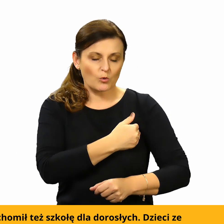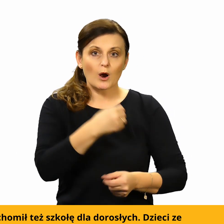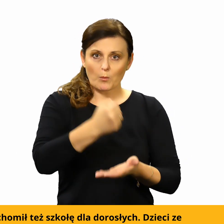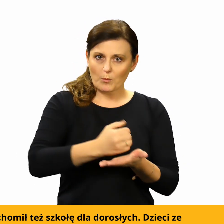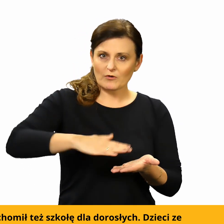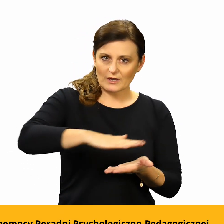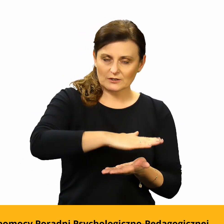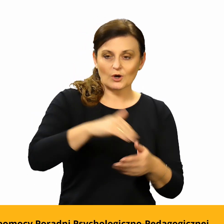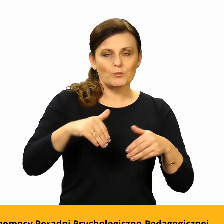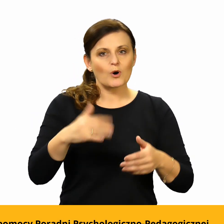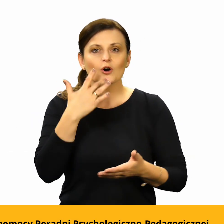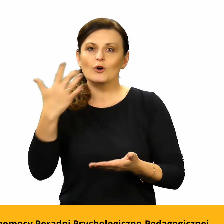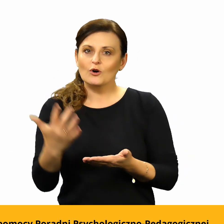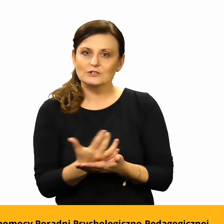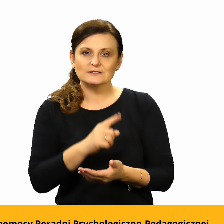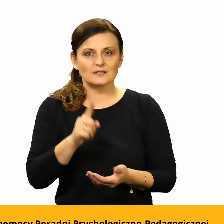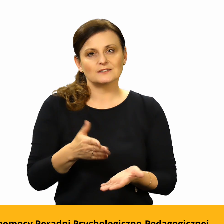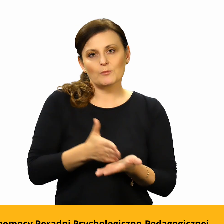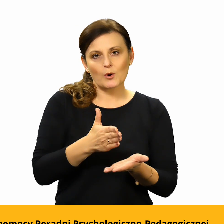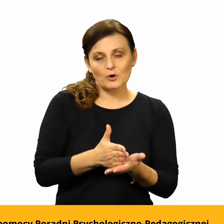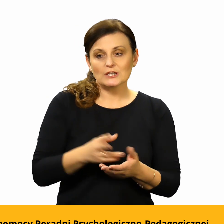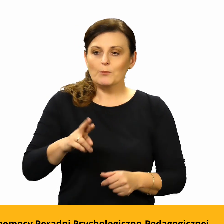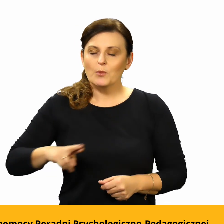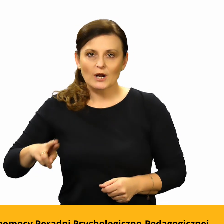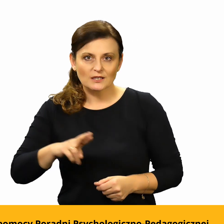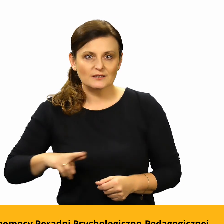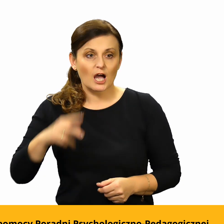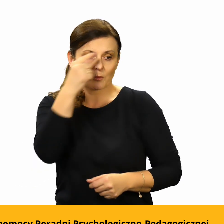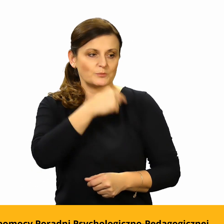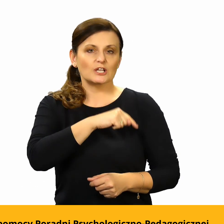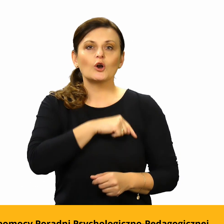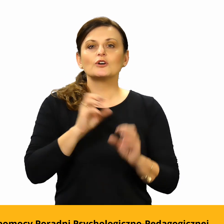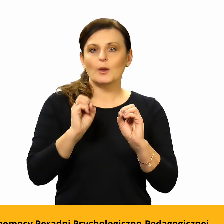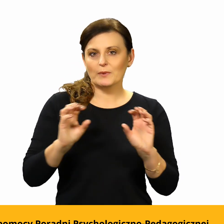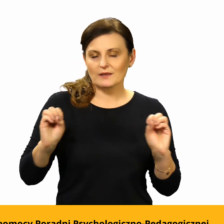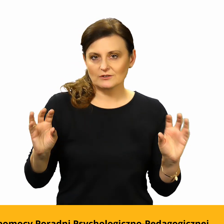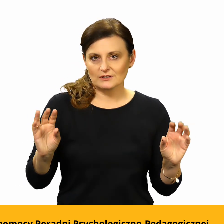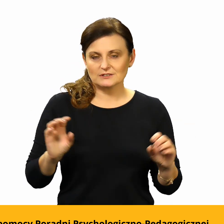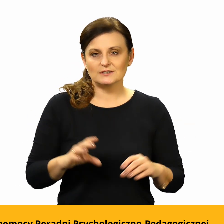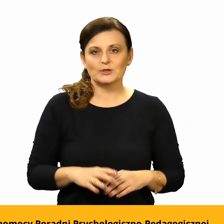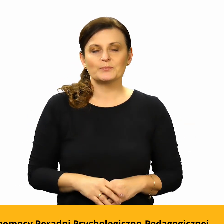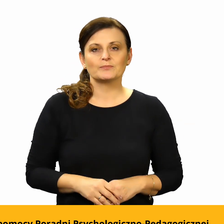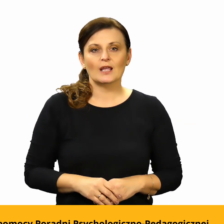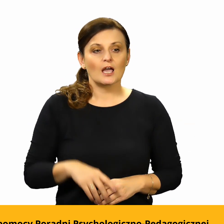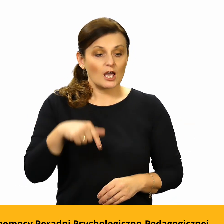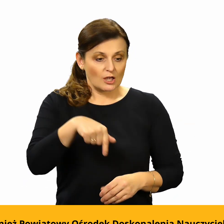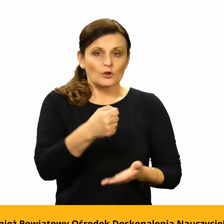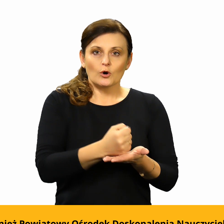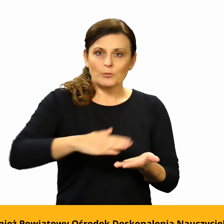mogą korzystać z pomocy poradni psychologiczno-pedagogicznej. W powiecie